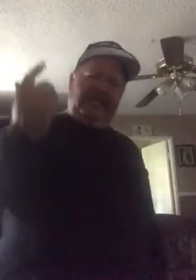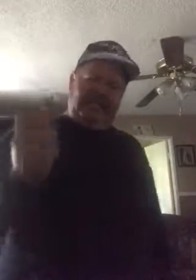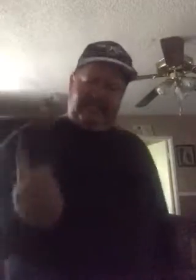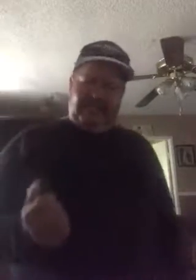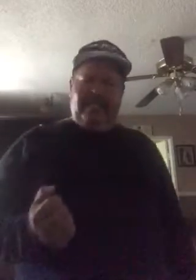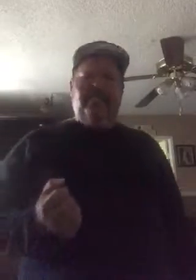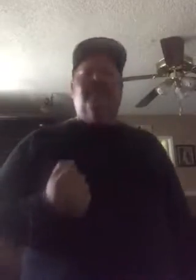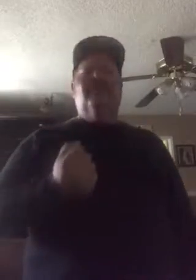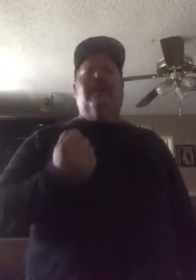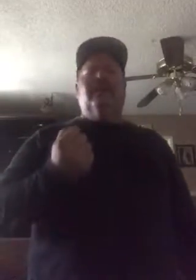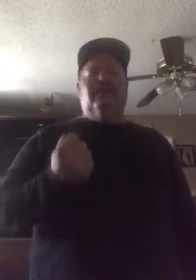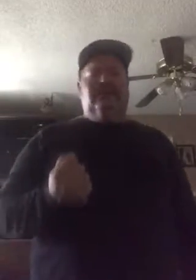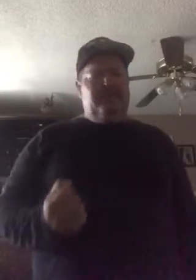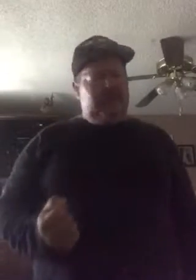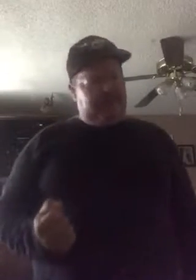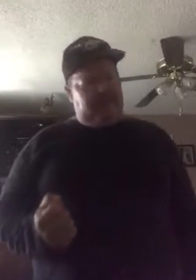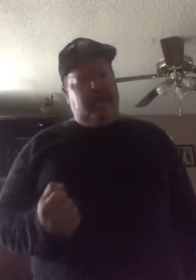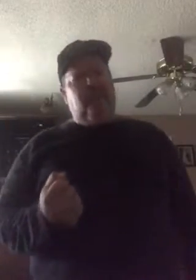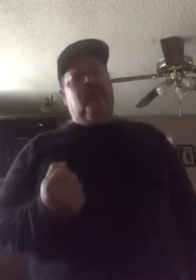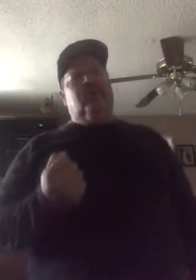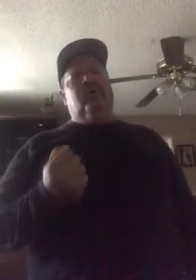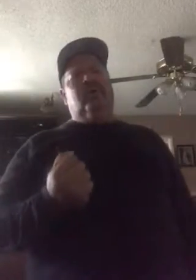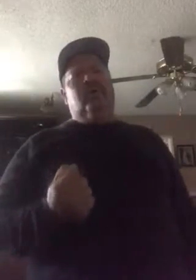hasta el sol se me apagó